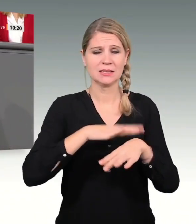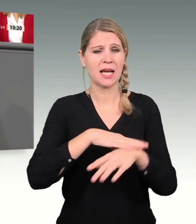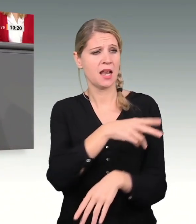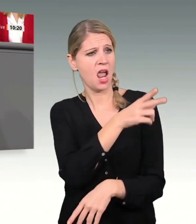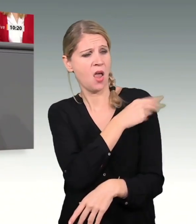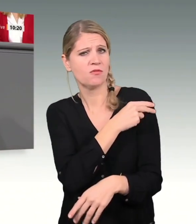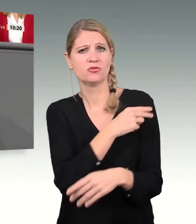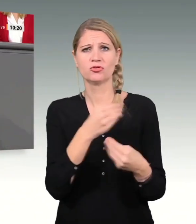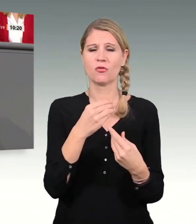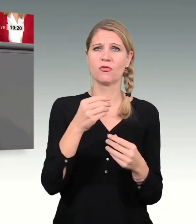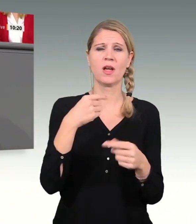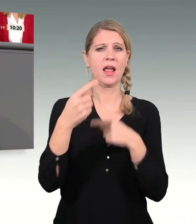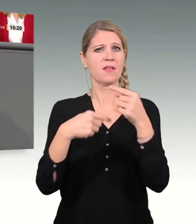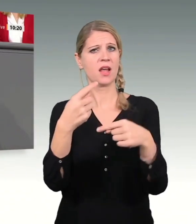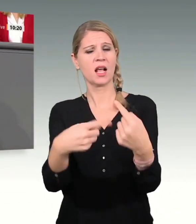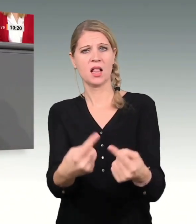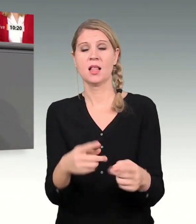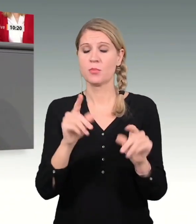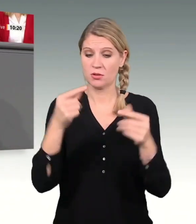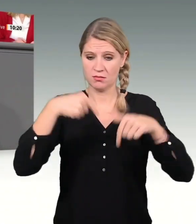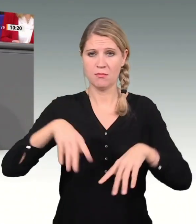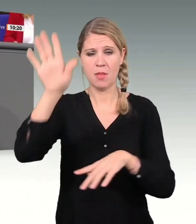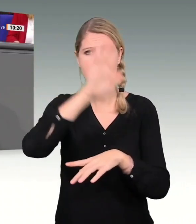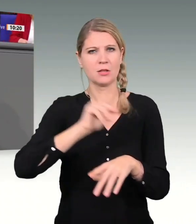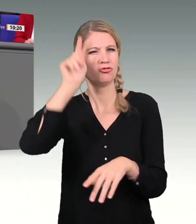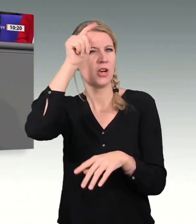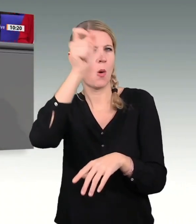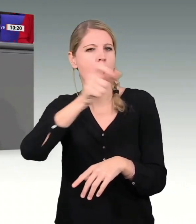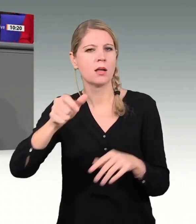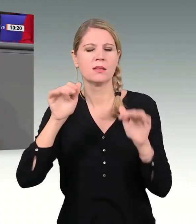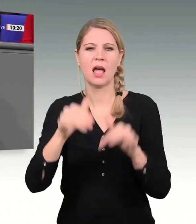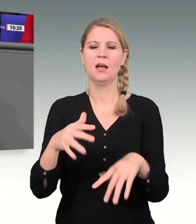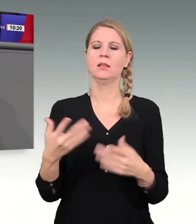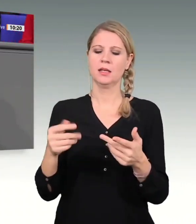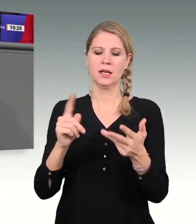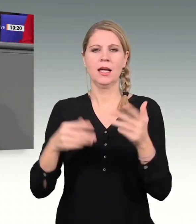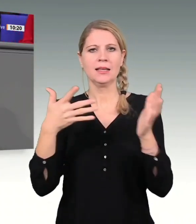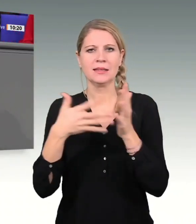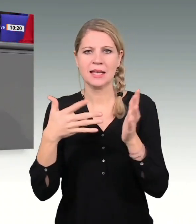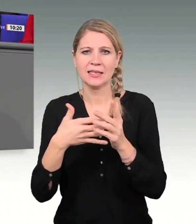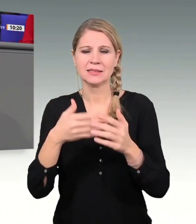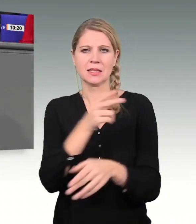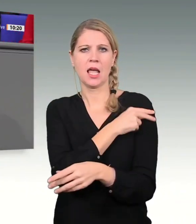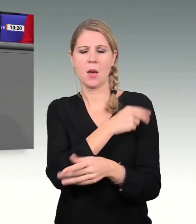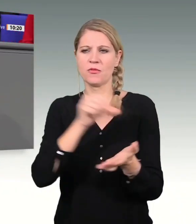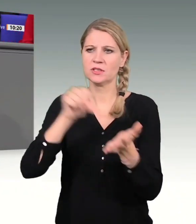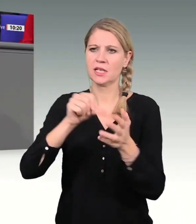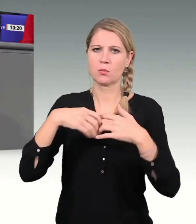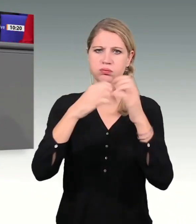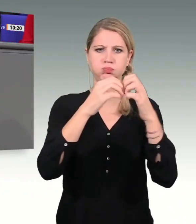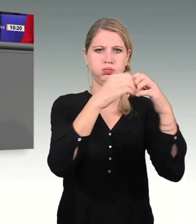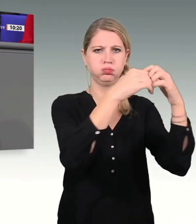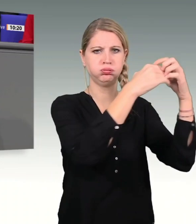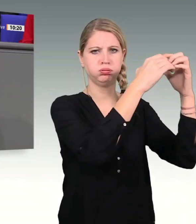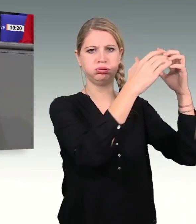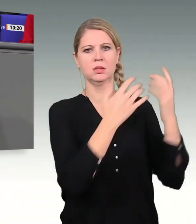Köpfe in unserem Land. Wir haben Test- und Impfzentren in Betrieb genommen. Unser Krankensystem wurde hochgefahren, um mit den